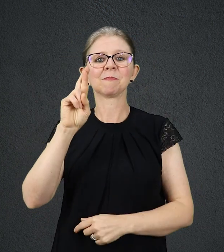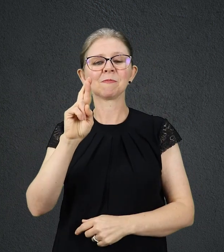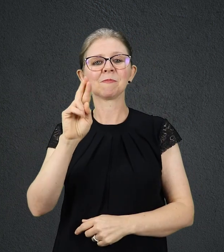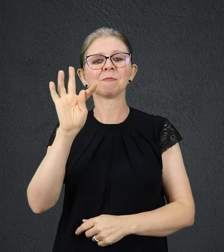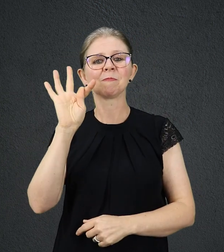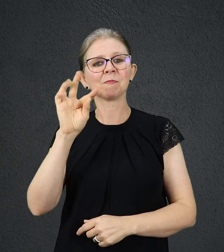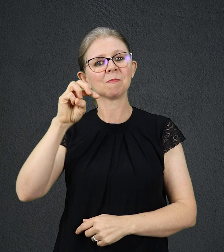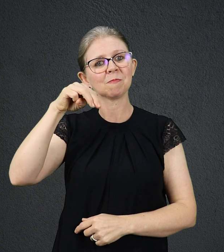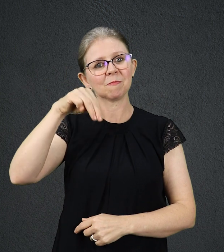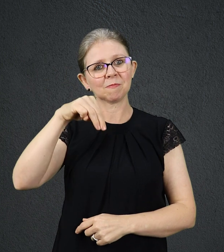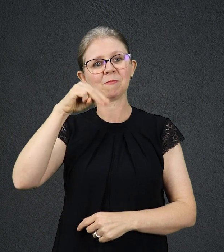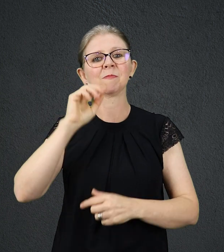.org.br